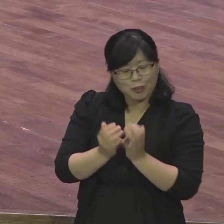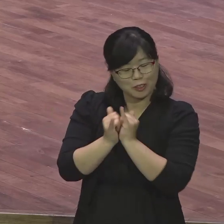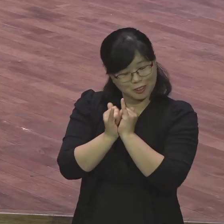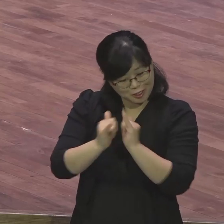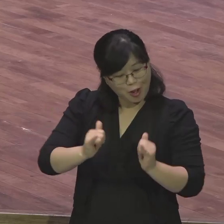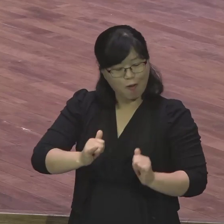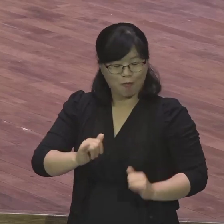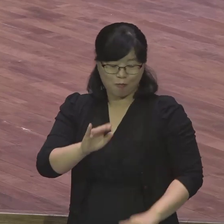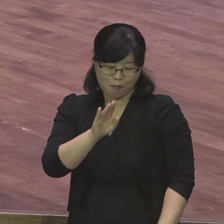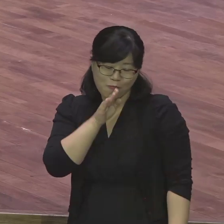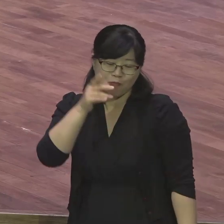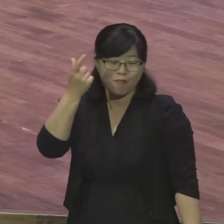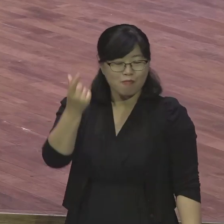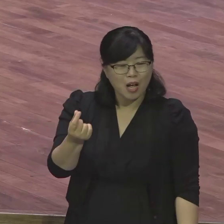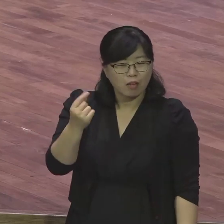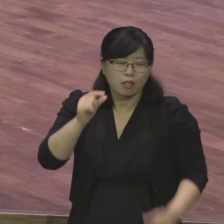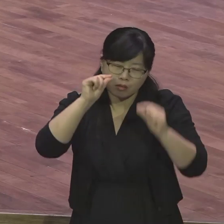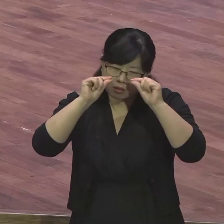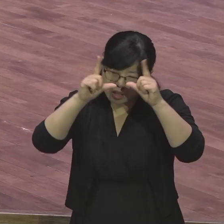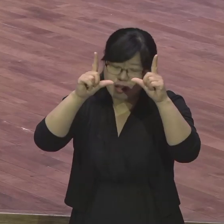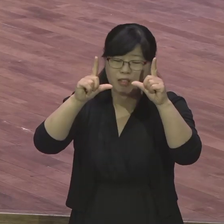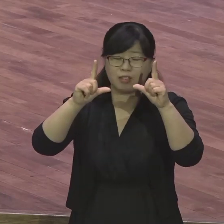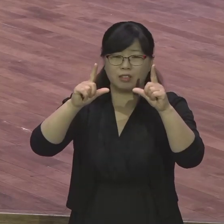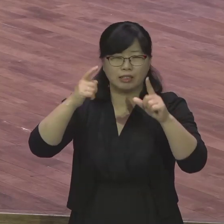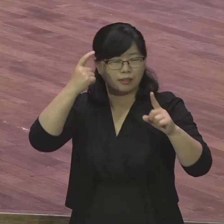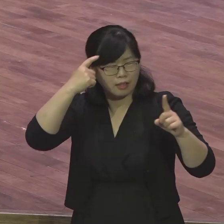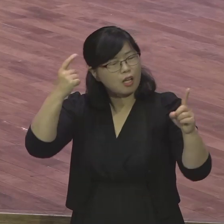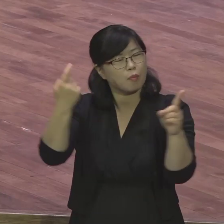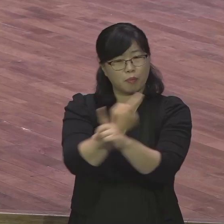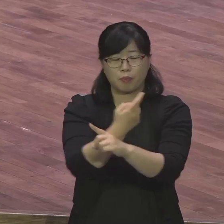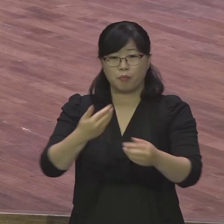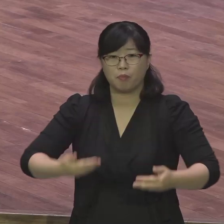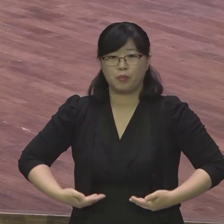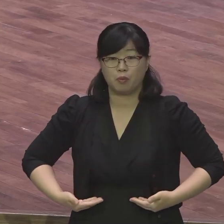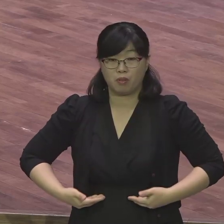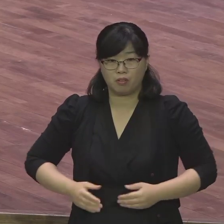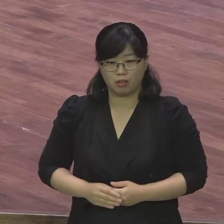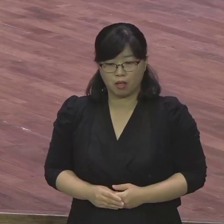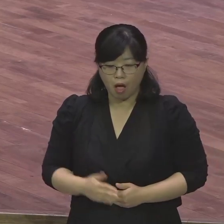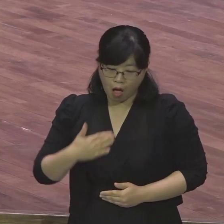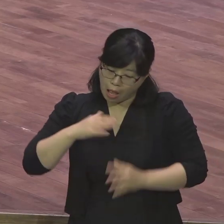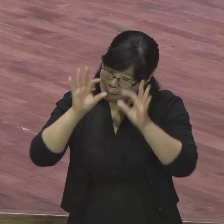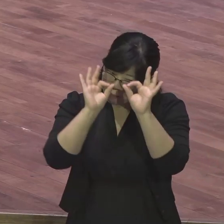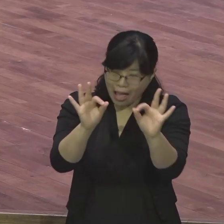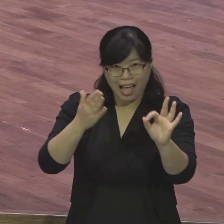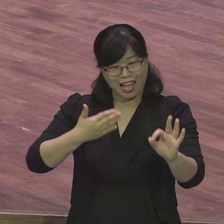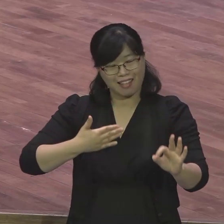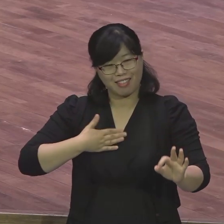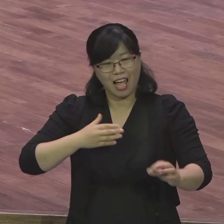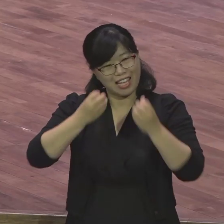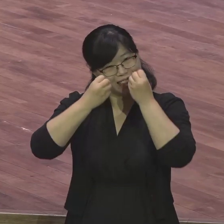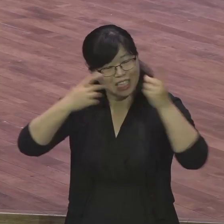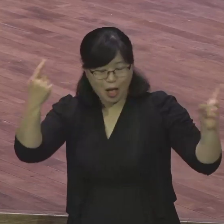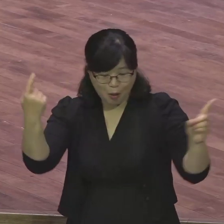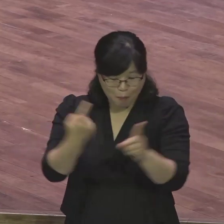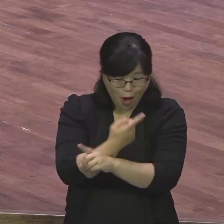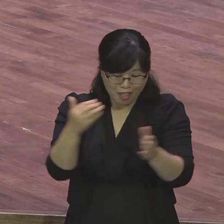체험하는 새털인신 야 보라 내가 새것이 되었구나 내가 보통 존재가 아니구나